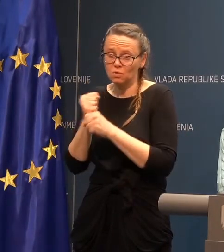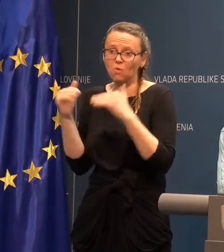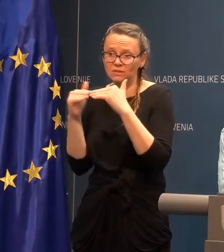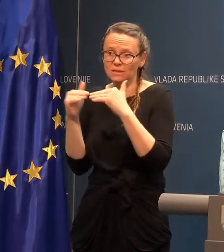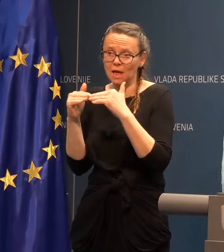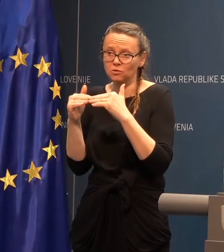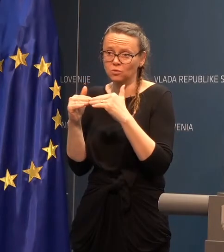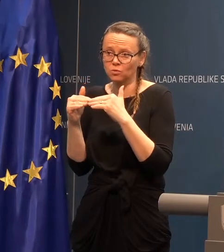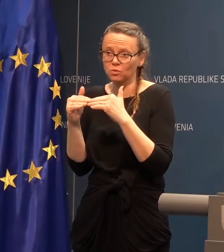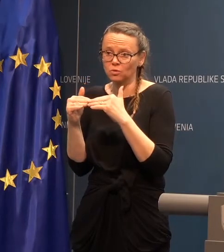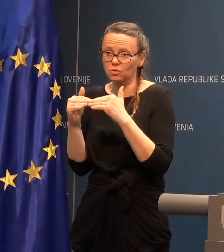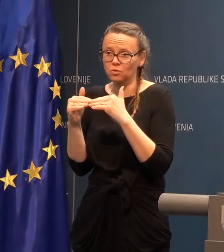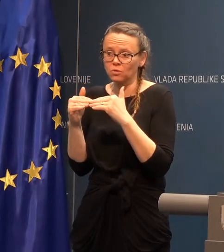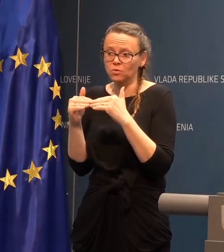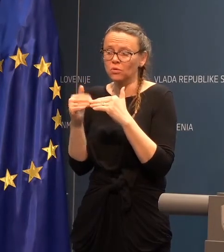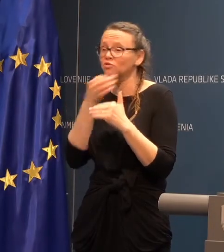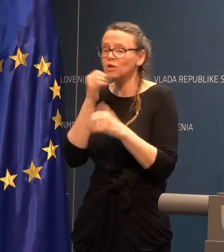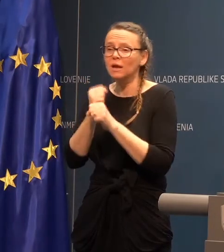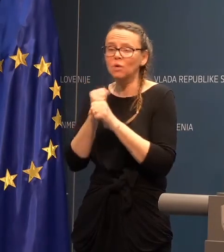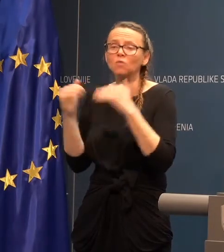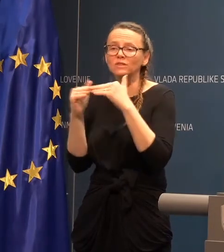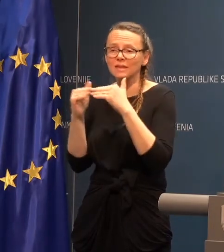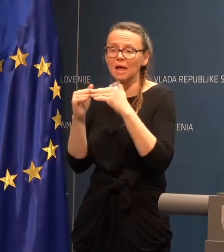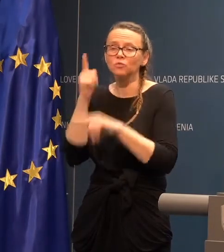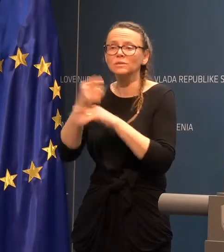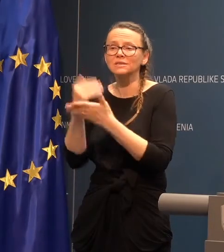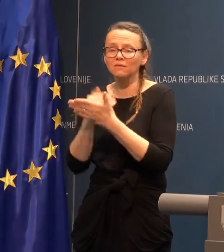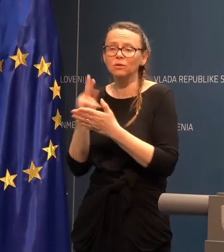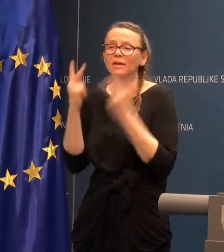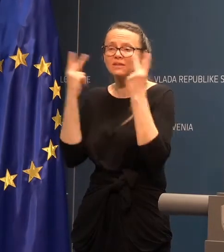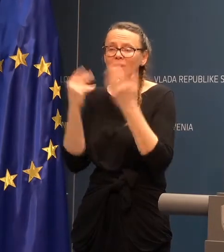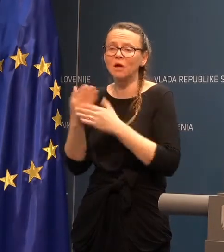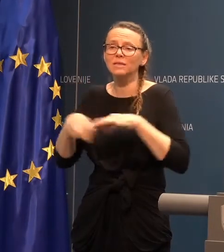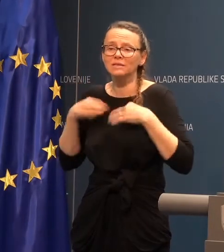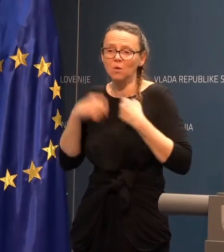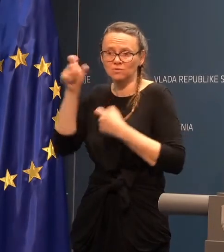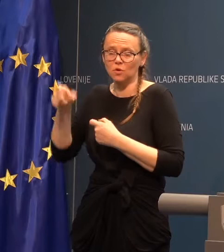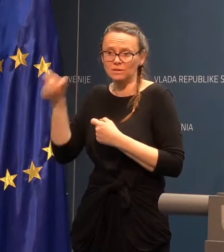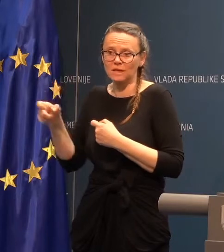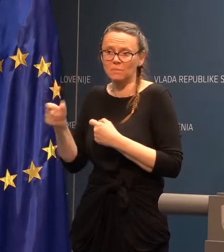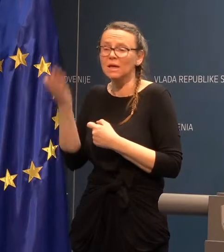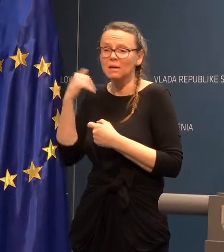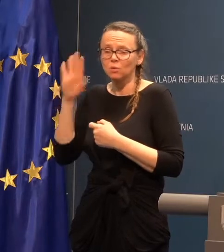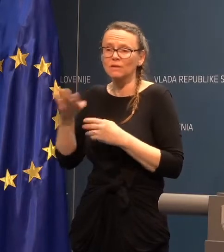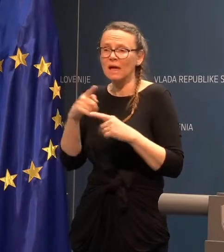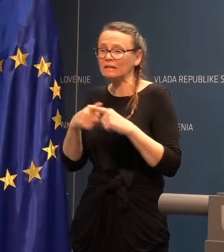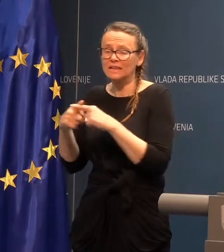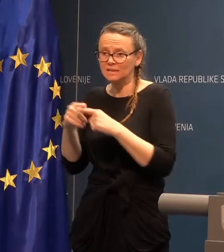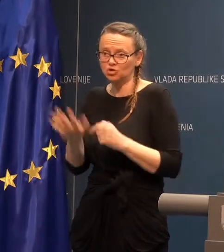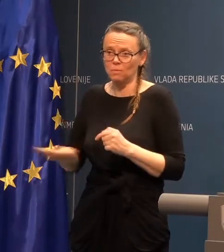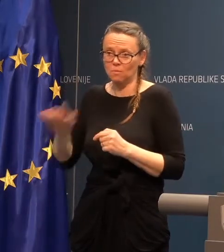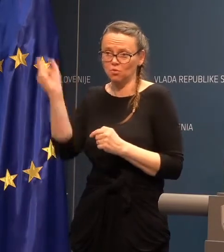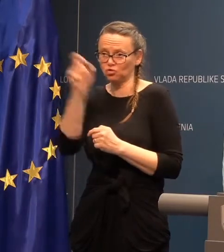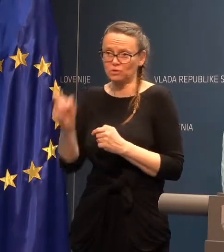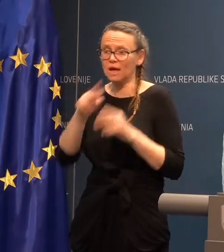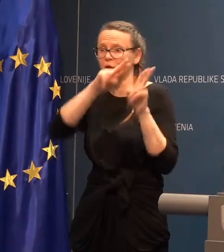Prosim? Če je ravnago skladu znavodili, ki veljajo za zdravstveno osebe, nahajajo se je na vizično območjo v Italiji,